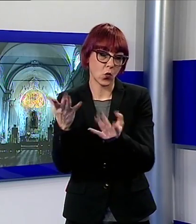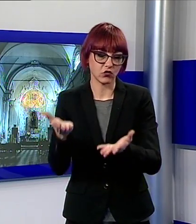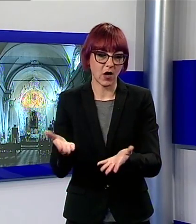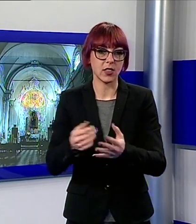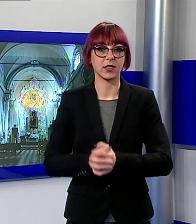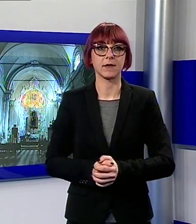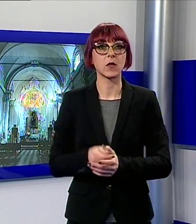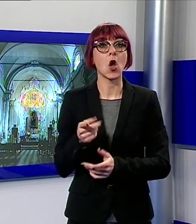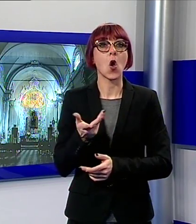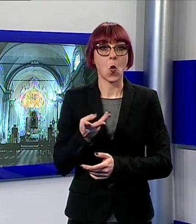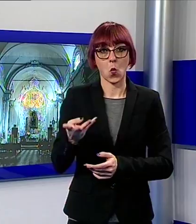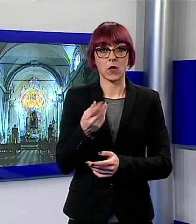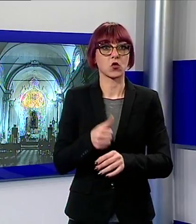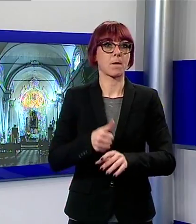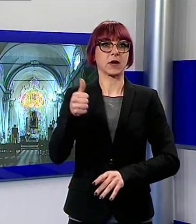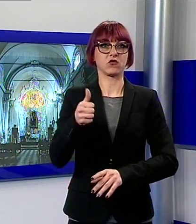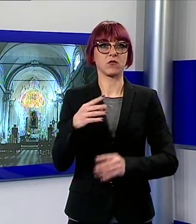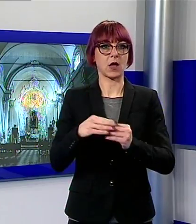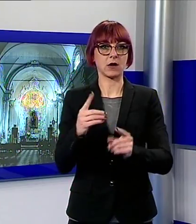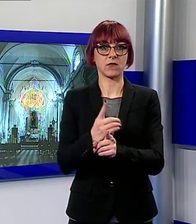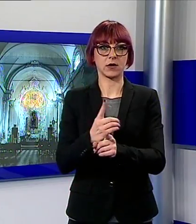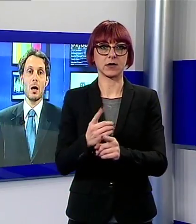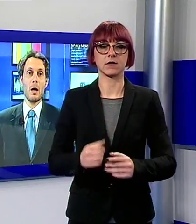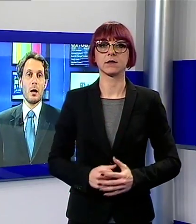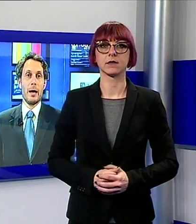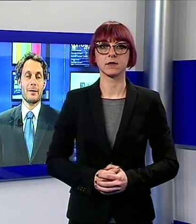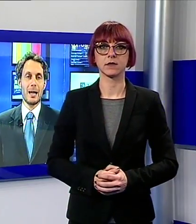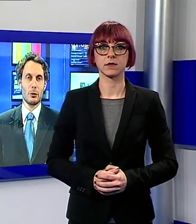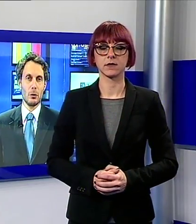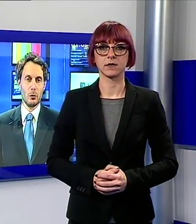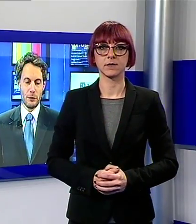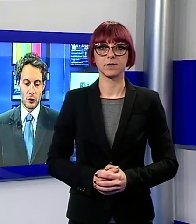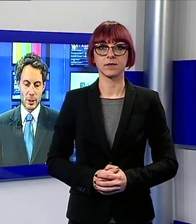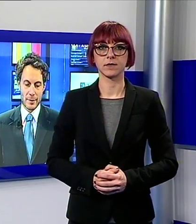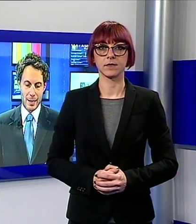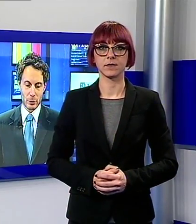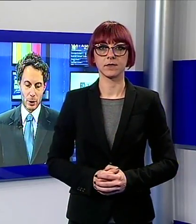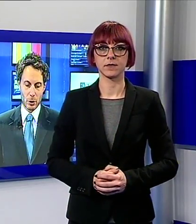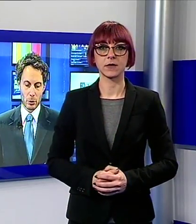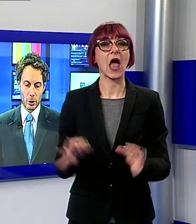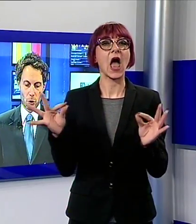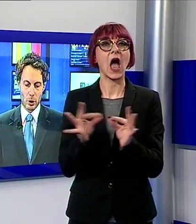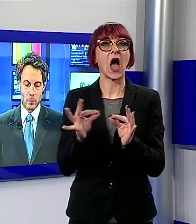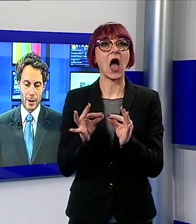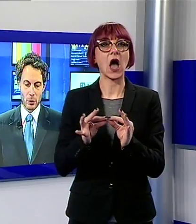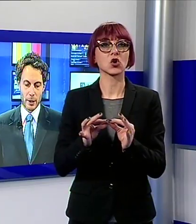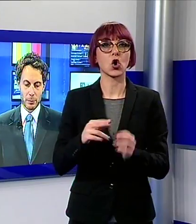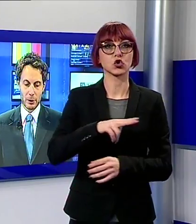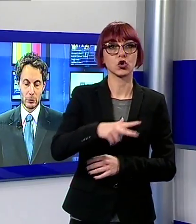direi che sono le cose principali da fare È stato ufficializzato l'accordo regione-governo che ha portato in